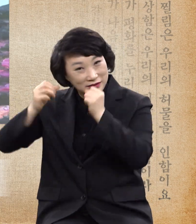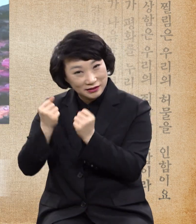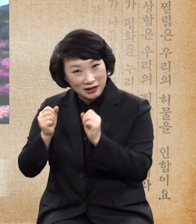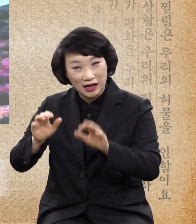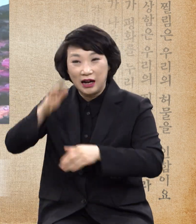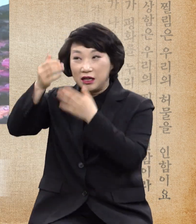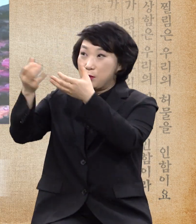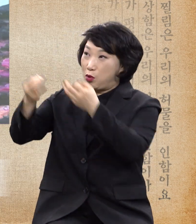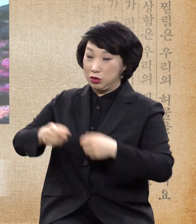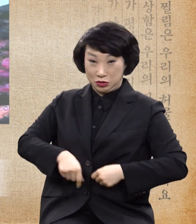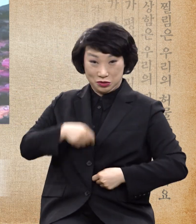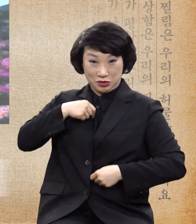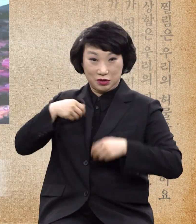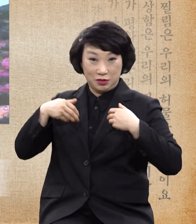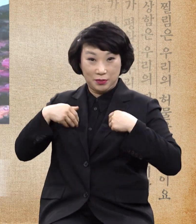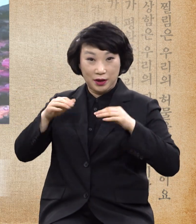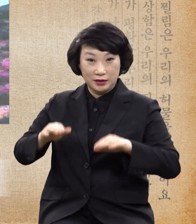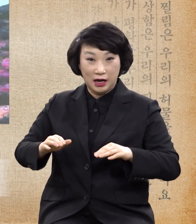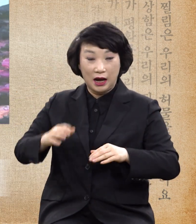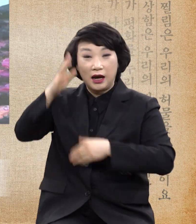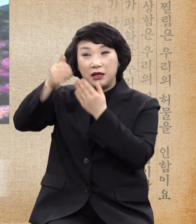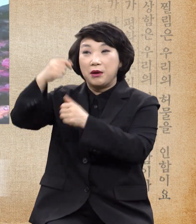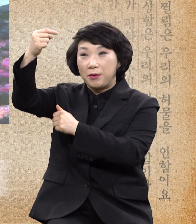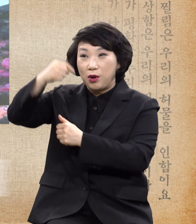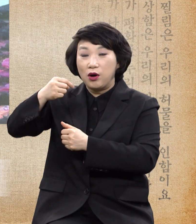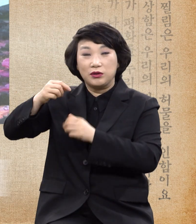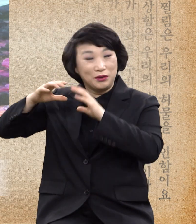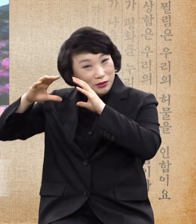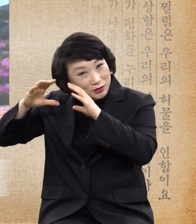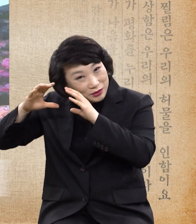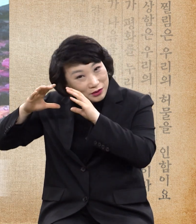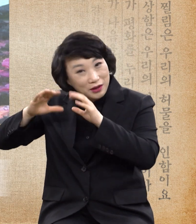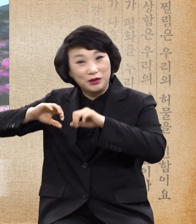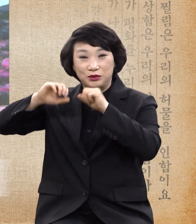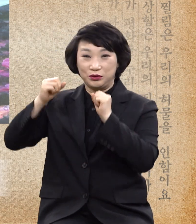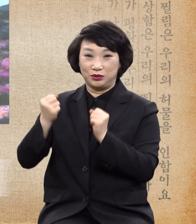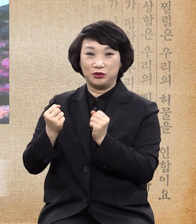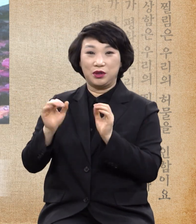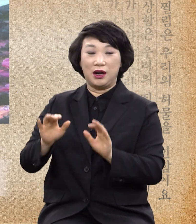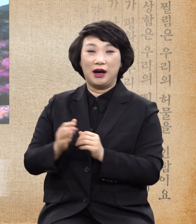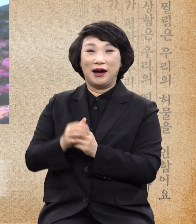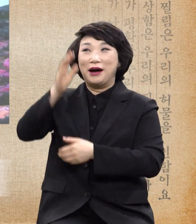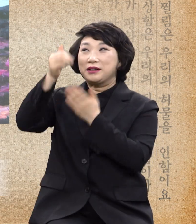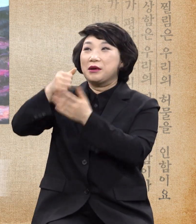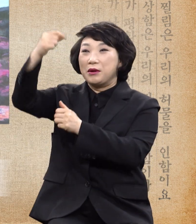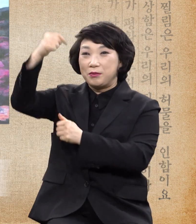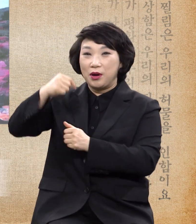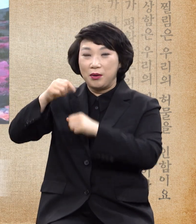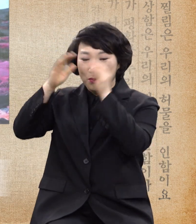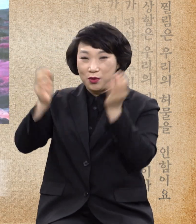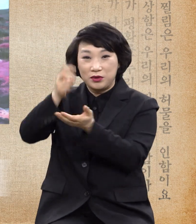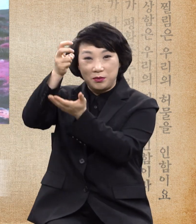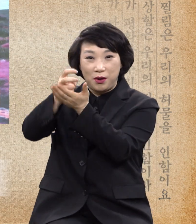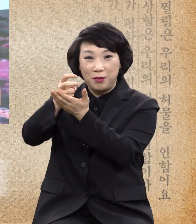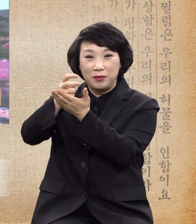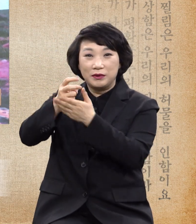의로 와야 되고 그 계명에 귀를 기울여 듣고 그가 명령하신 법도의 귀례를